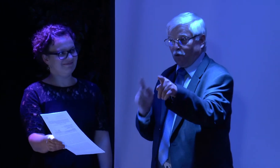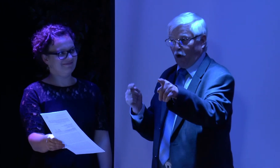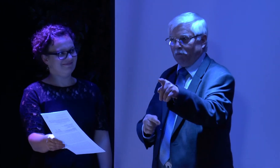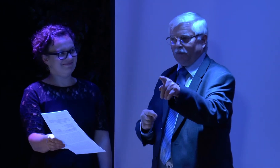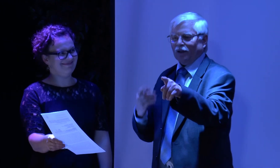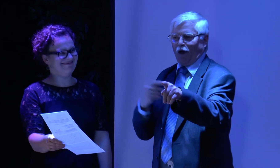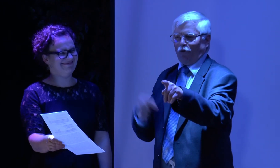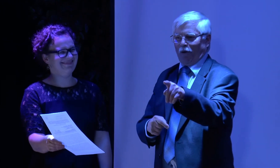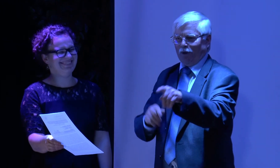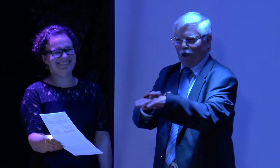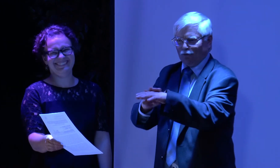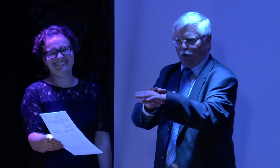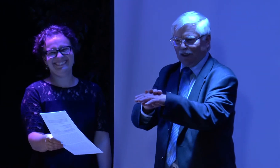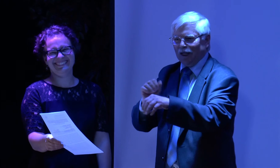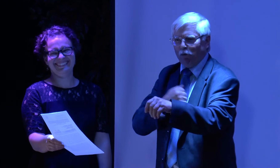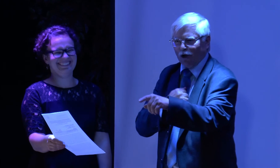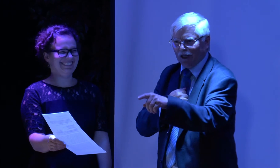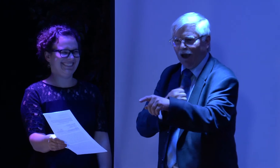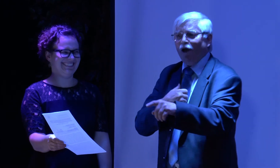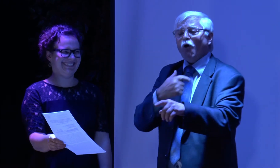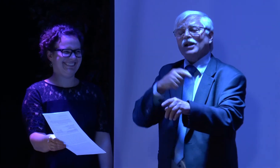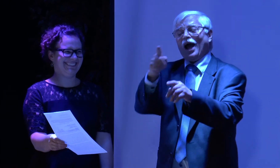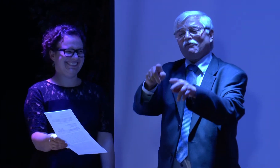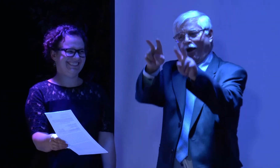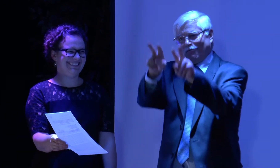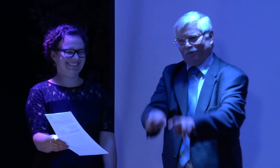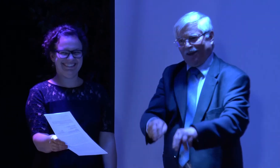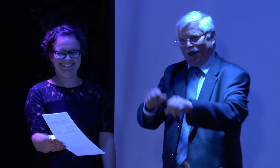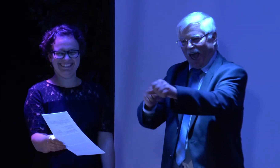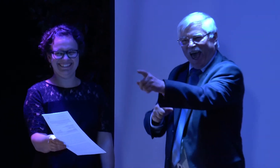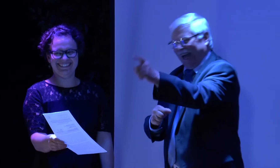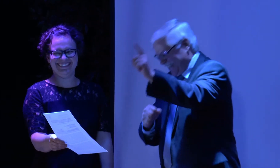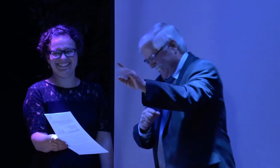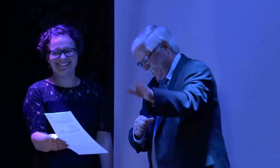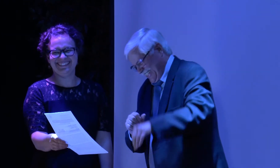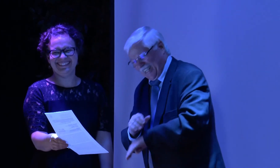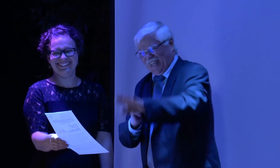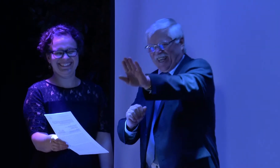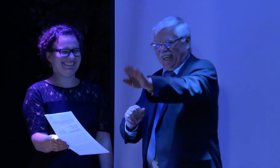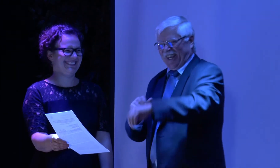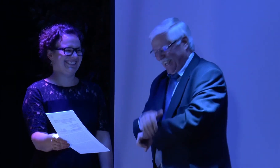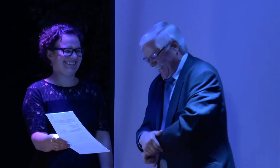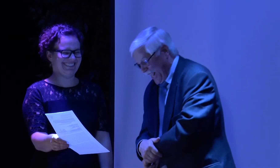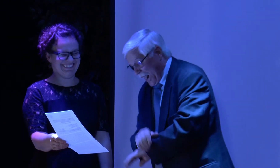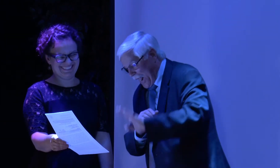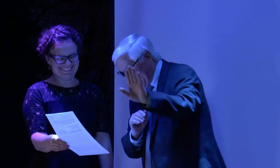Ich bin auch wegen dir hin gut gekommen. Entschuldigung, ich würde es sein, aber auch hofftet ich, auch Gerlinde Gärten wieder zu treffen.